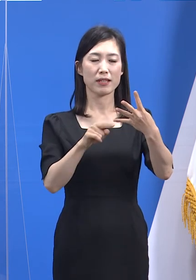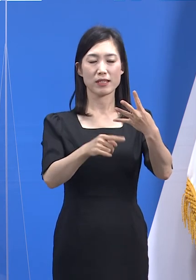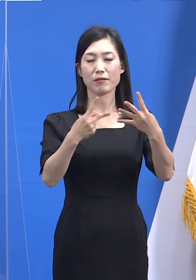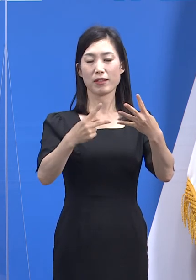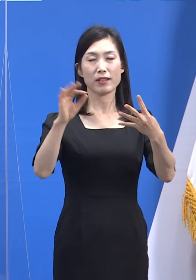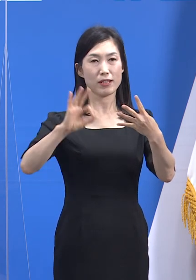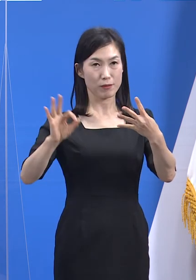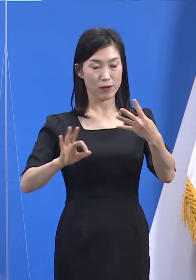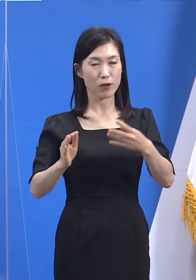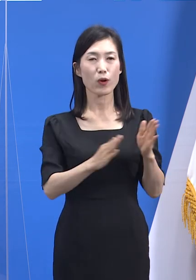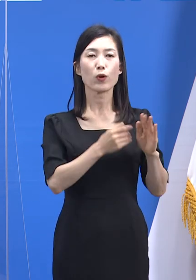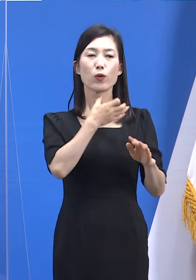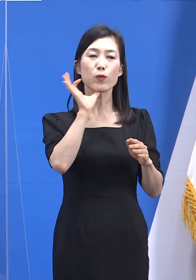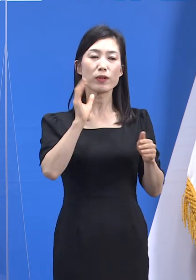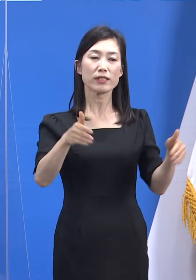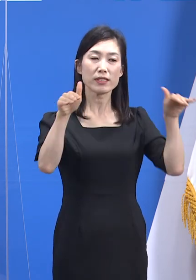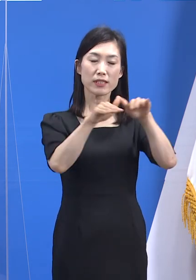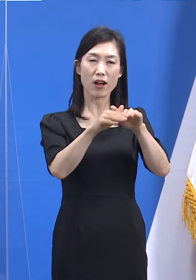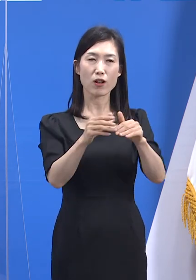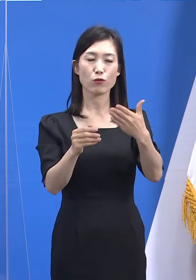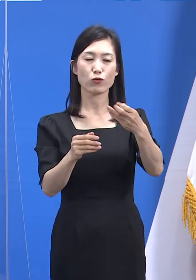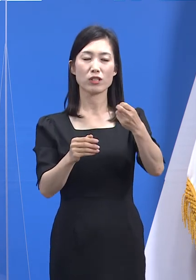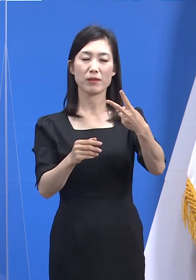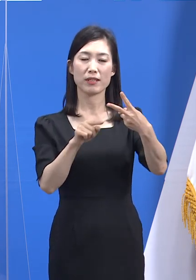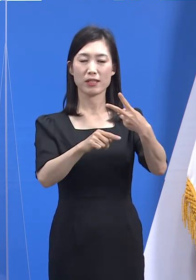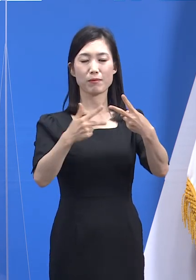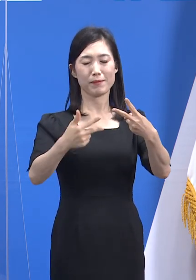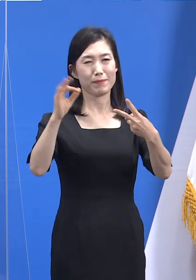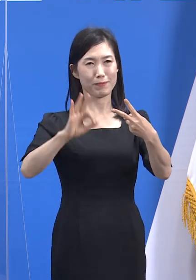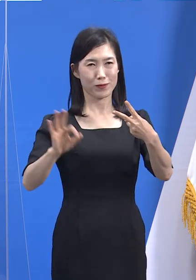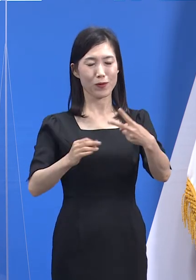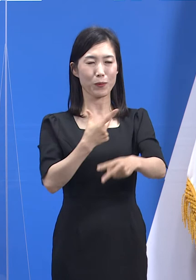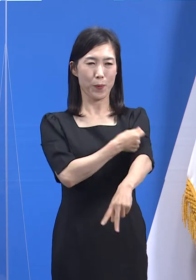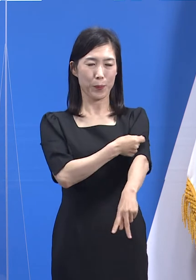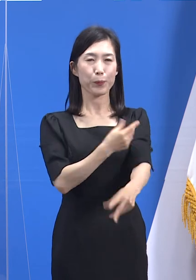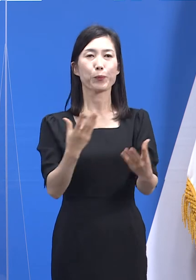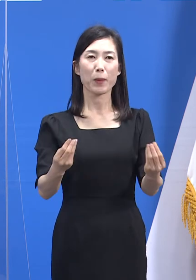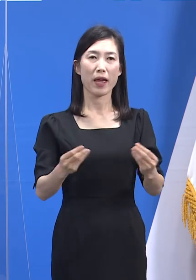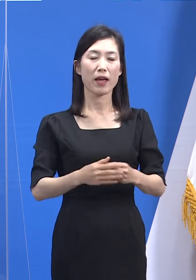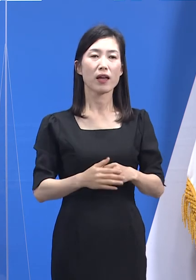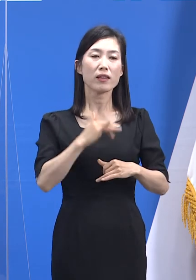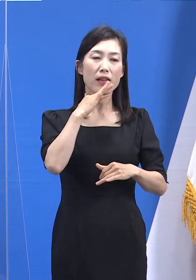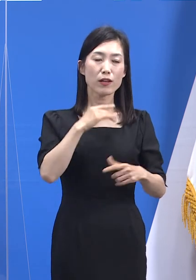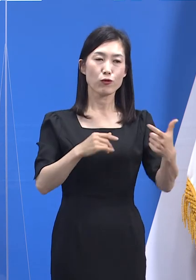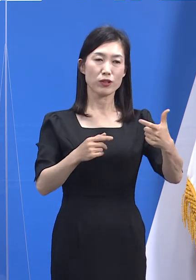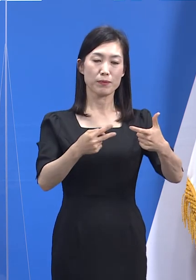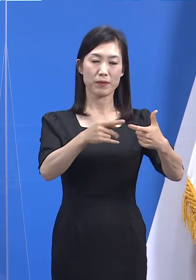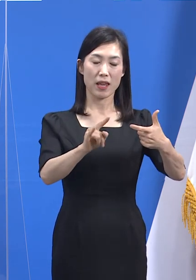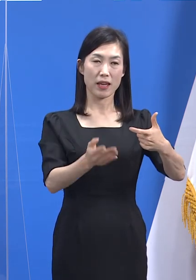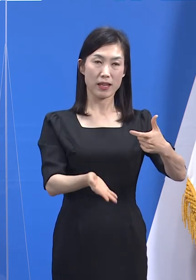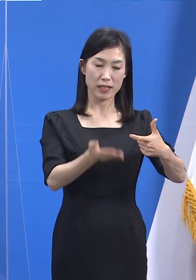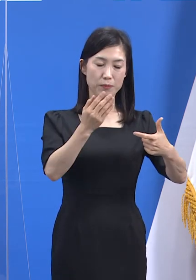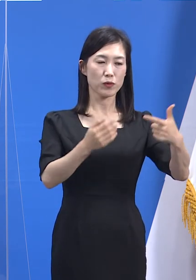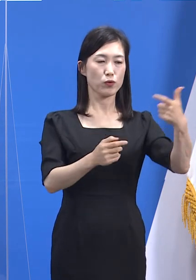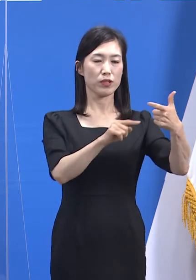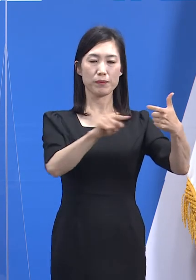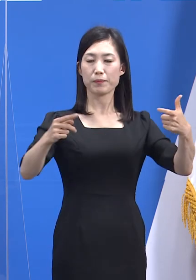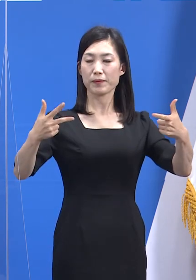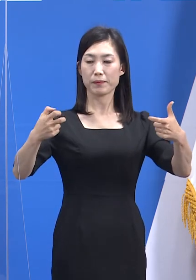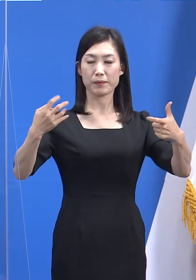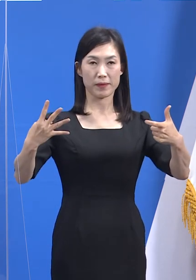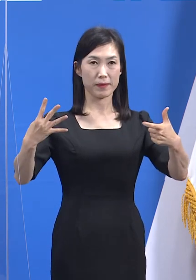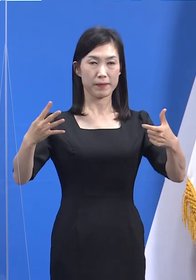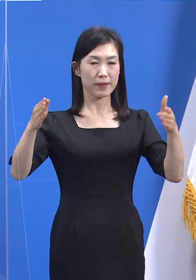노인시설의 접종률은 92.7%입니다. 60세에서 74세 사이